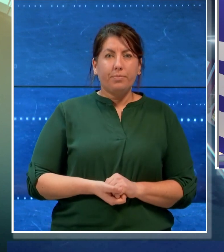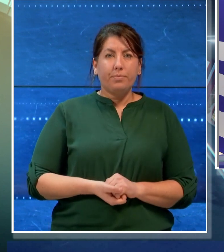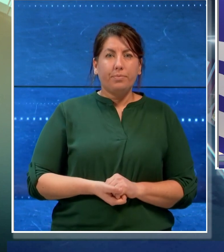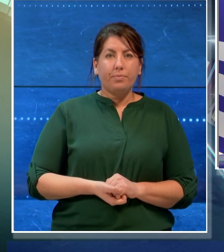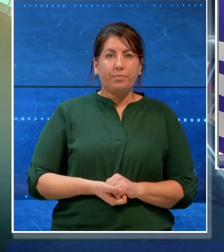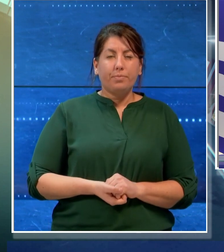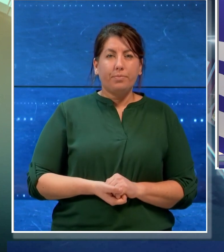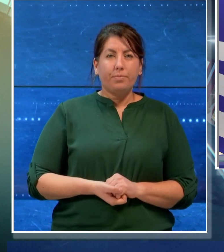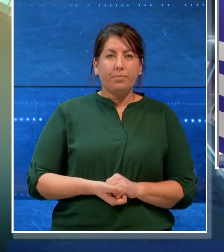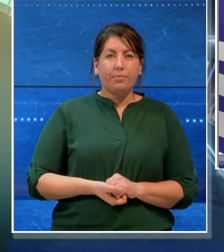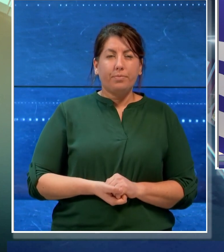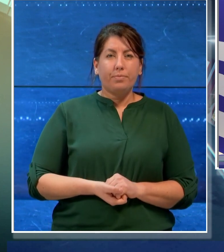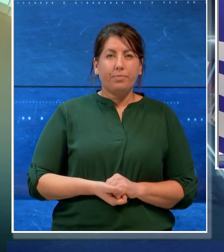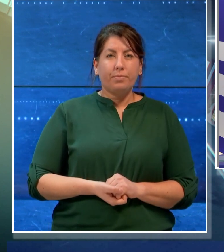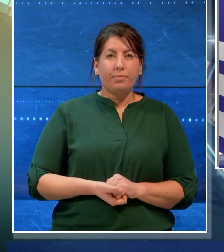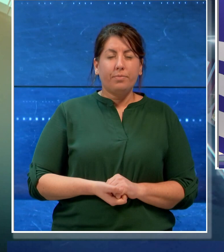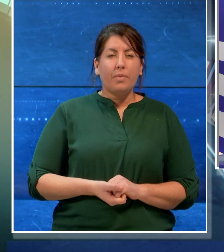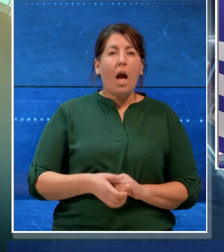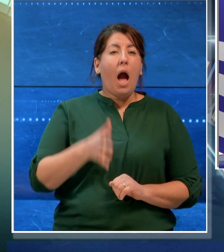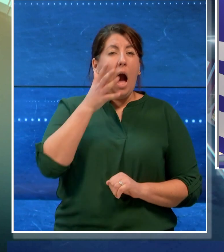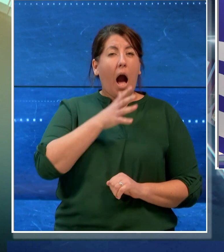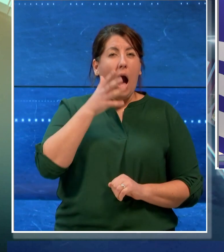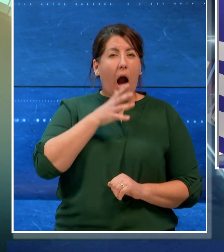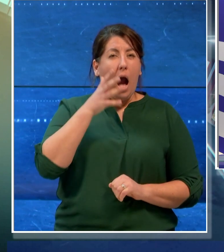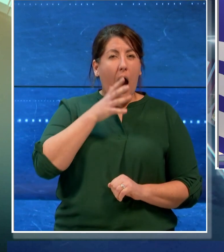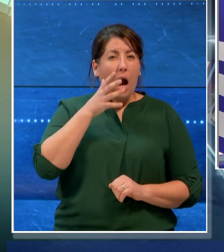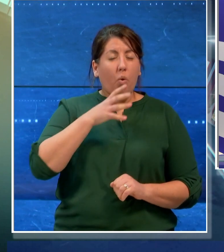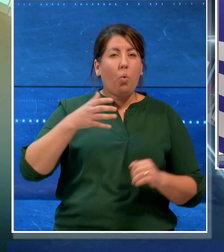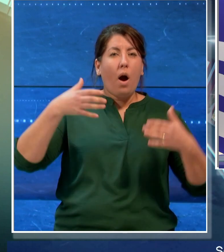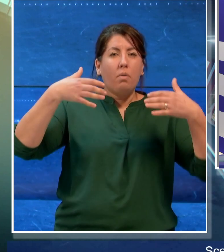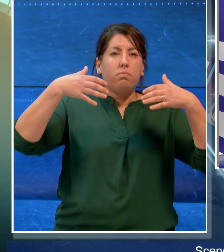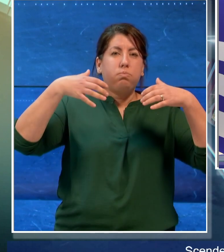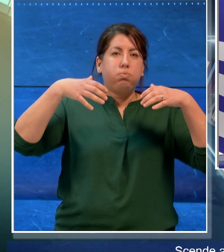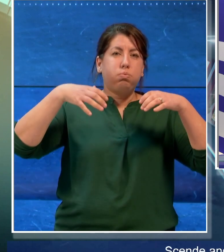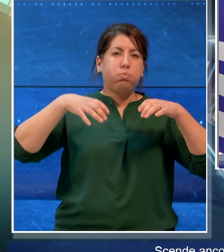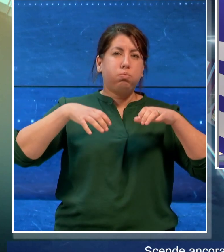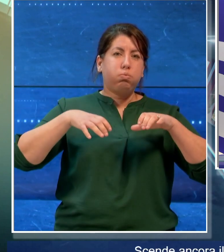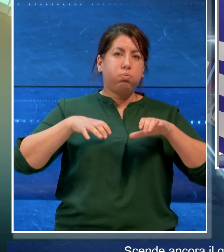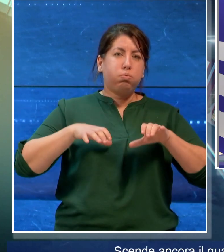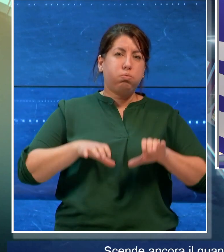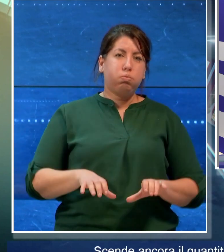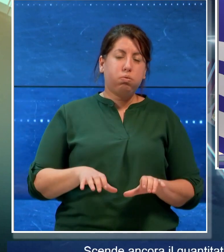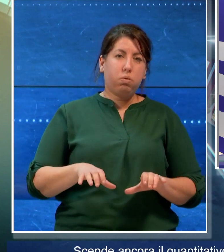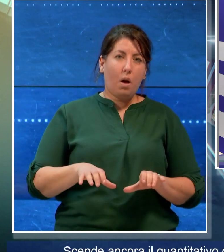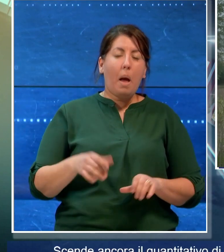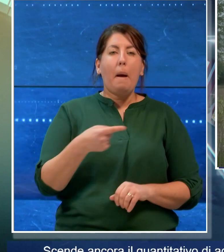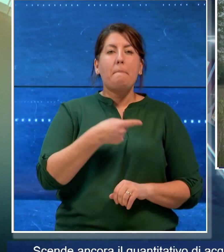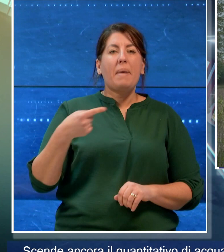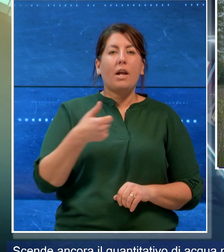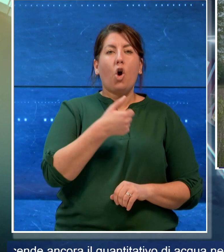Scende ancora il quantitativo di acqua negli invasi con meno